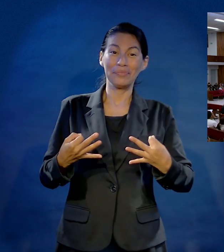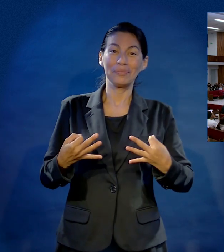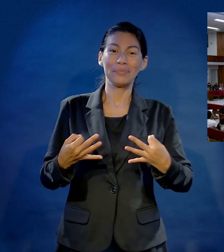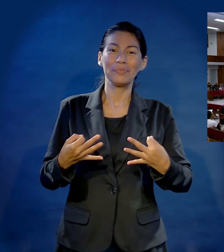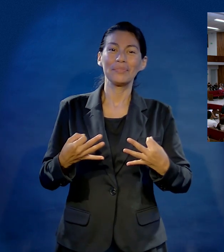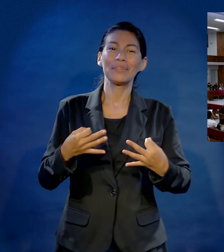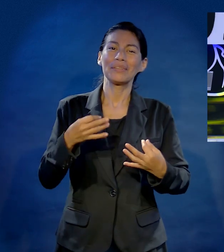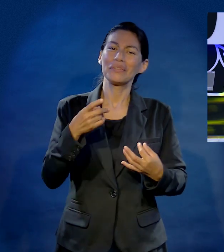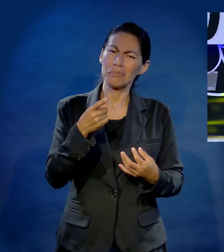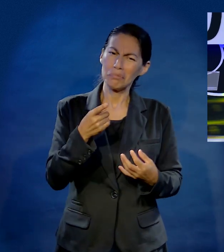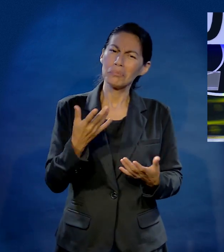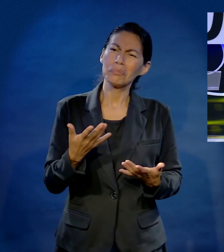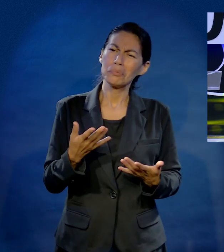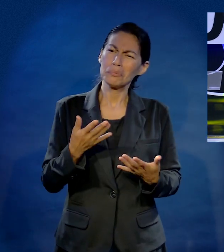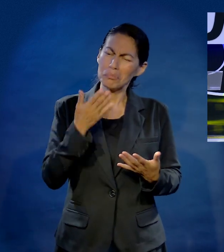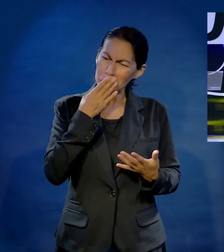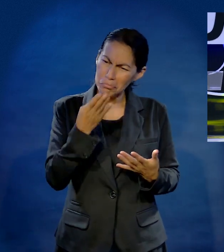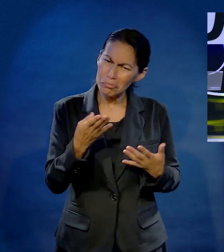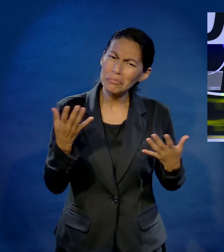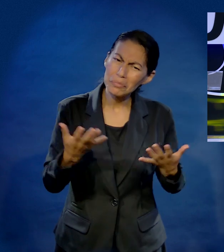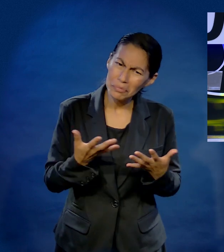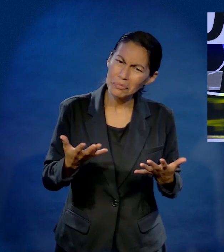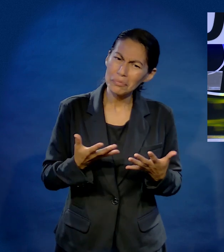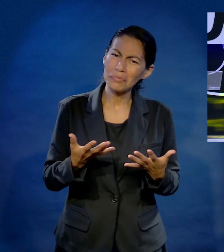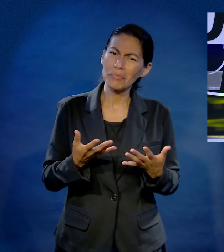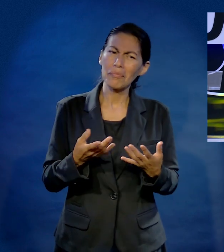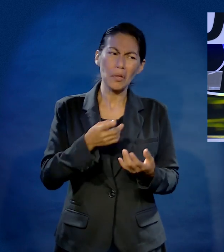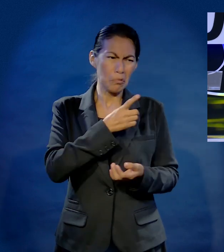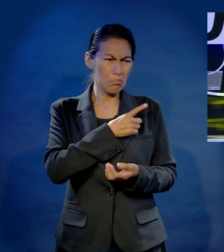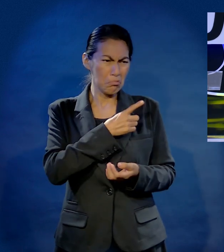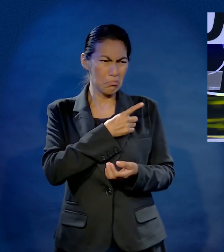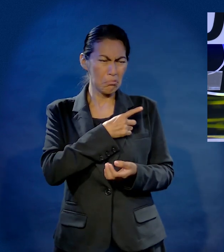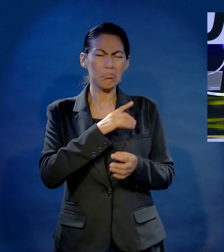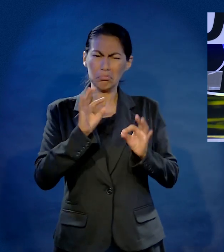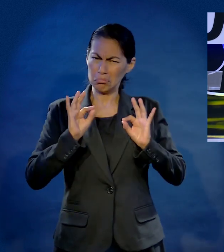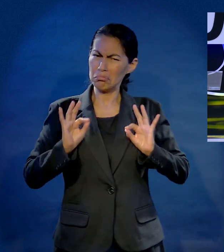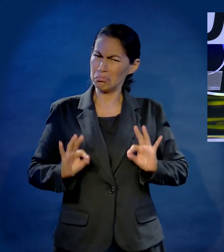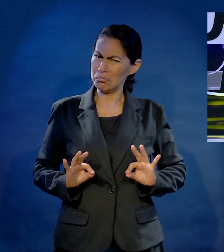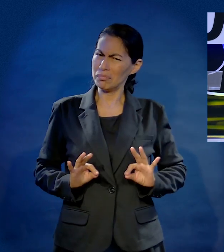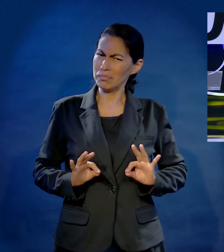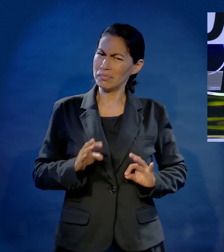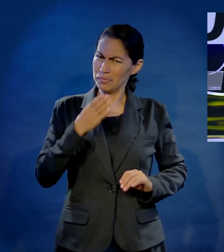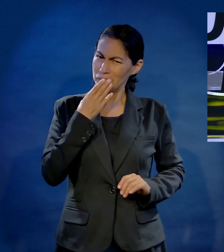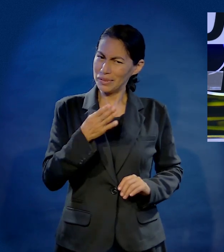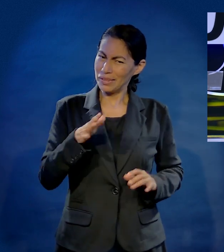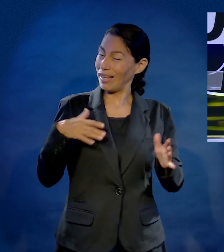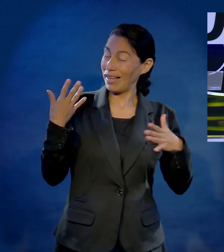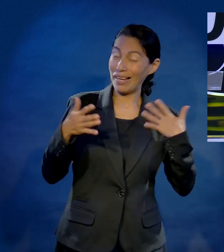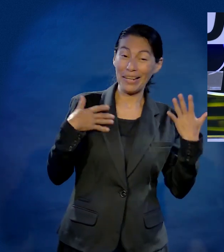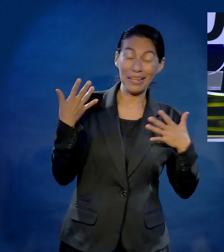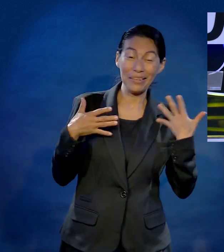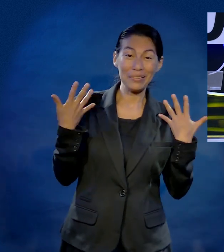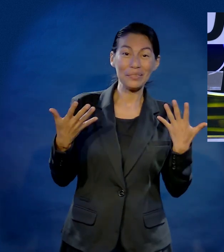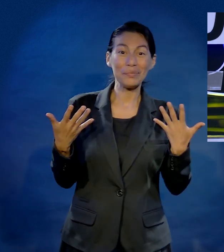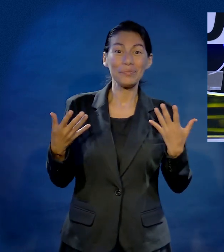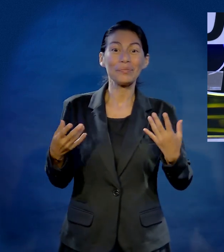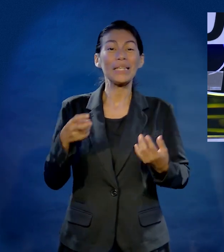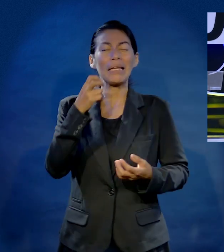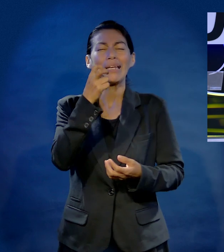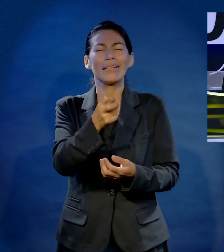estás completo, estás disfrutando lo que estás haciendo y lo estás haciendo bien, puedes estar solo sin ningún problema. Cuando